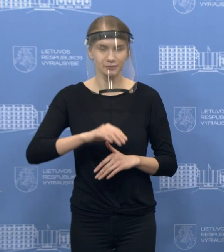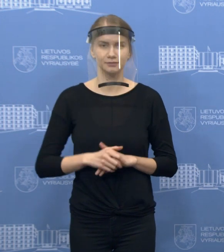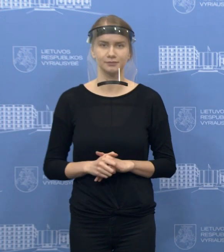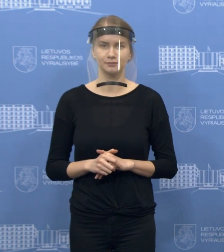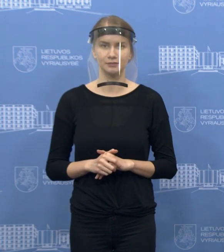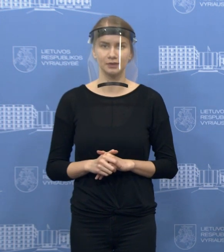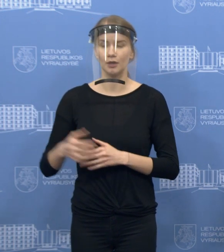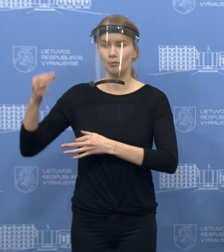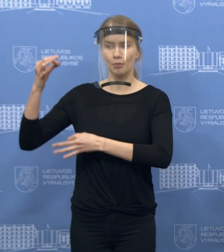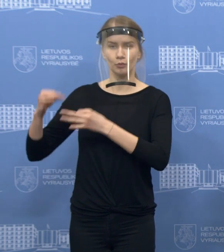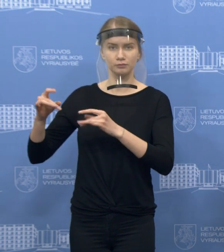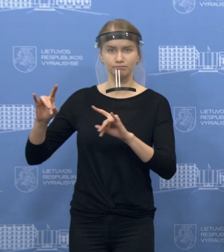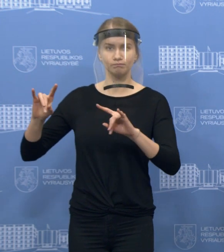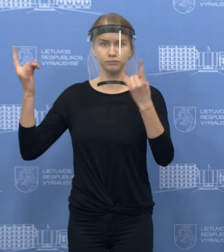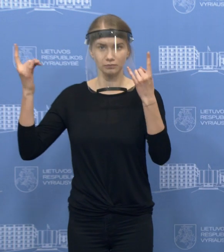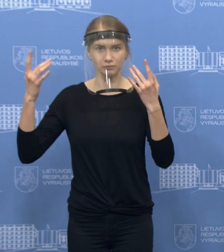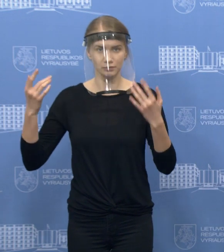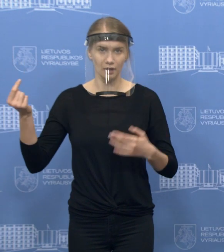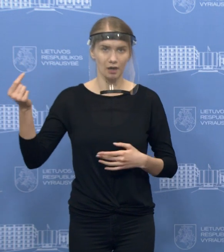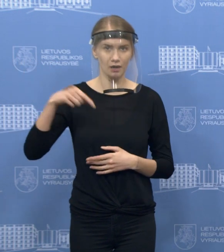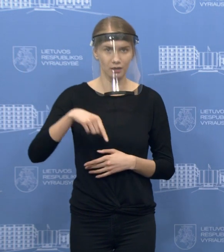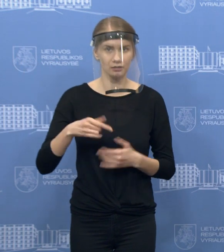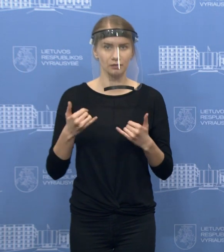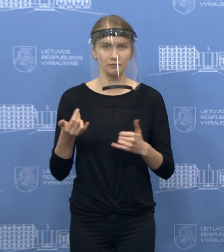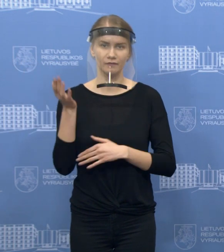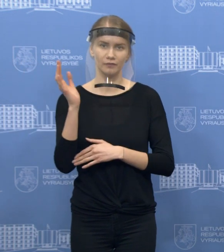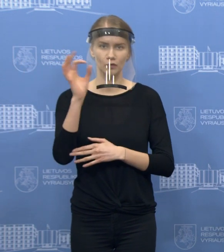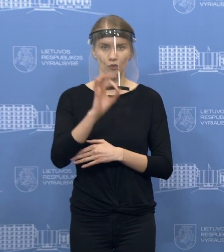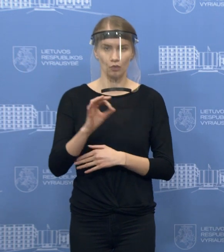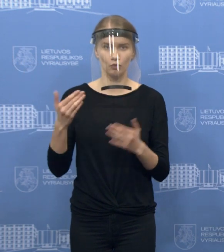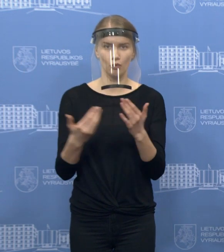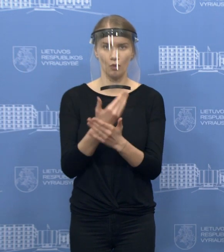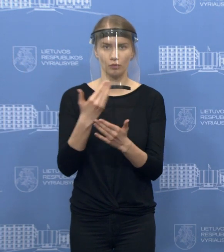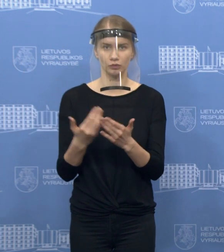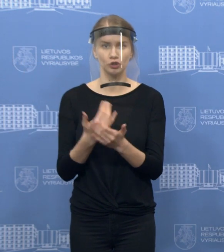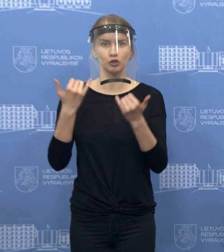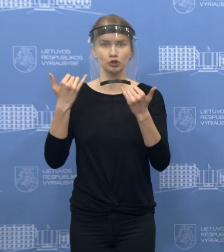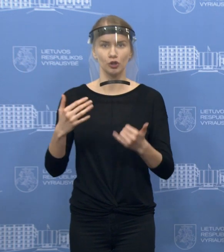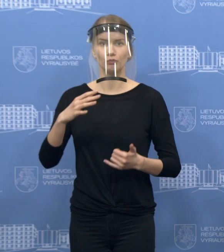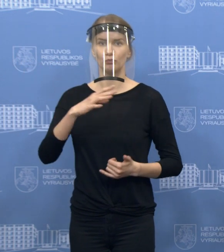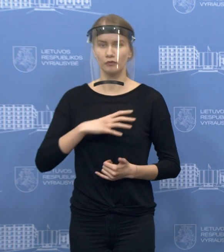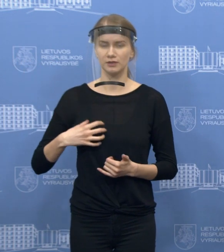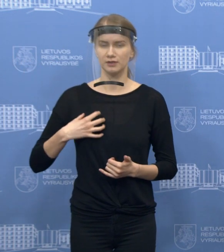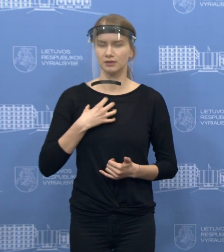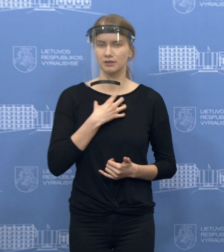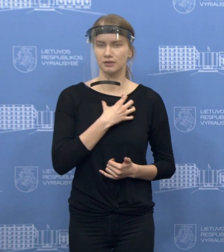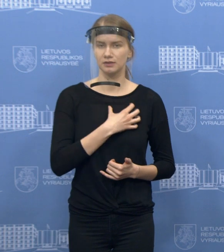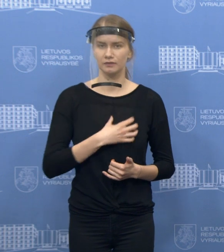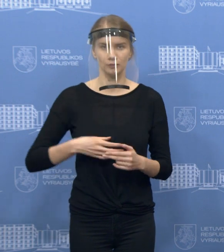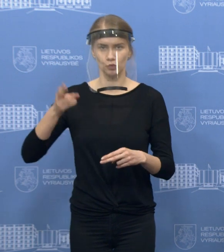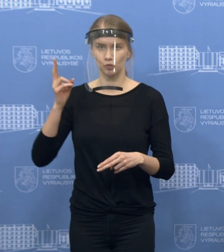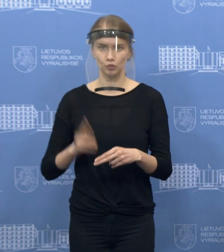vyriausybės poslėdžio ir pasitarimo keletas svarbių žinių. Šiandien buvo priimtas svarbiausias sprendimas, kad